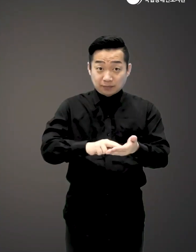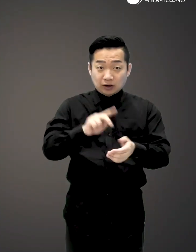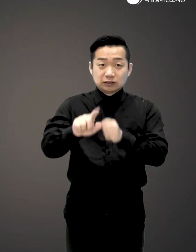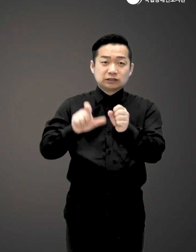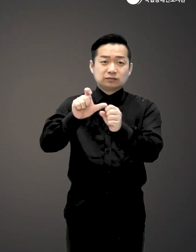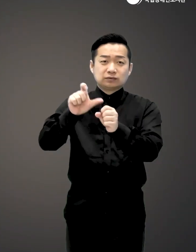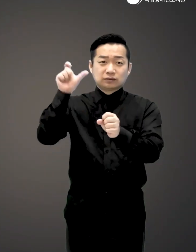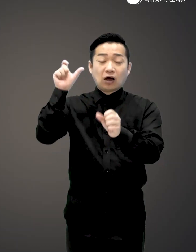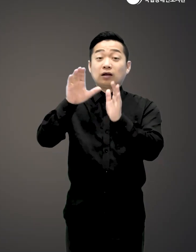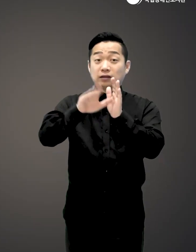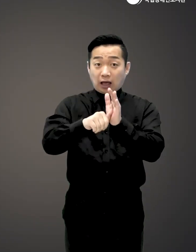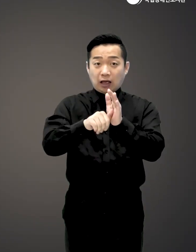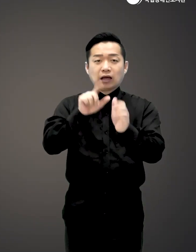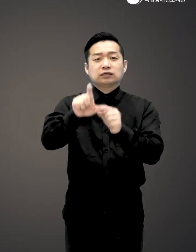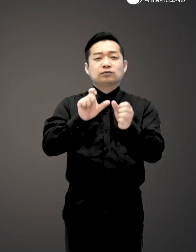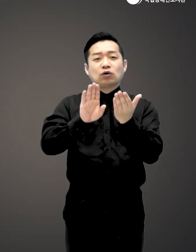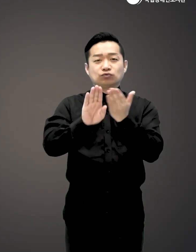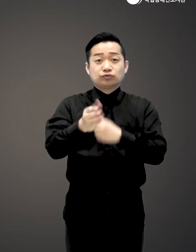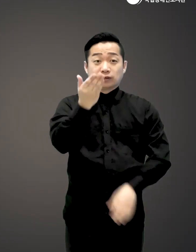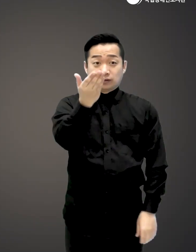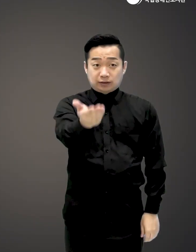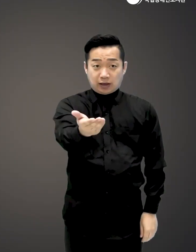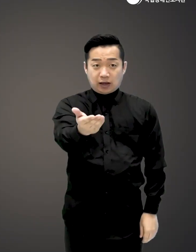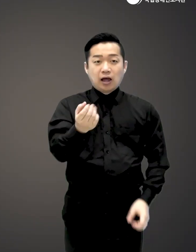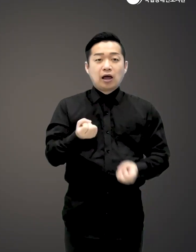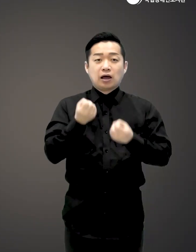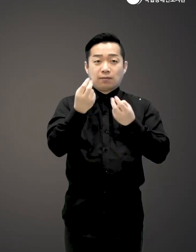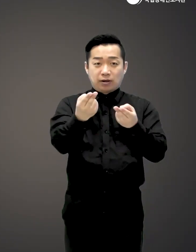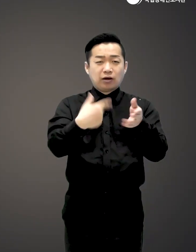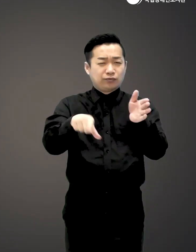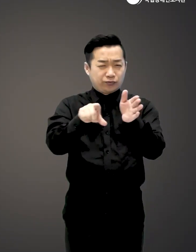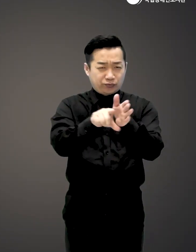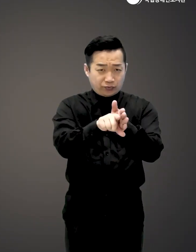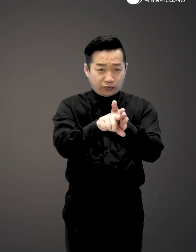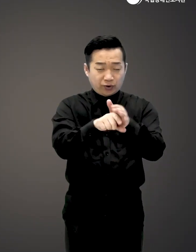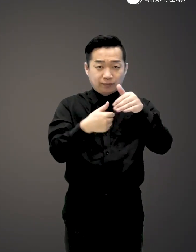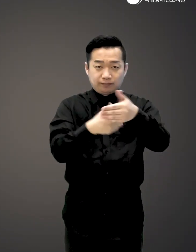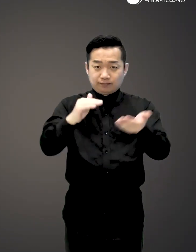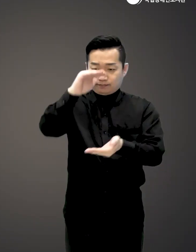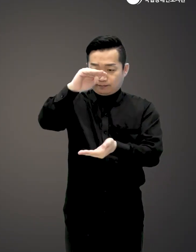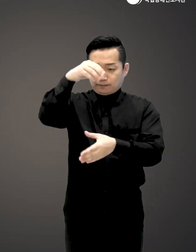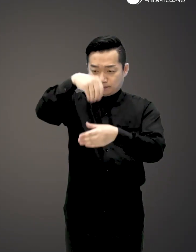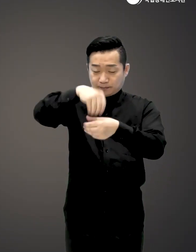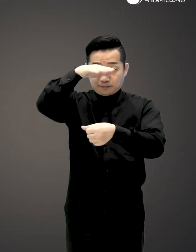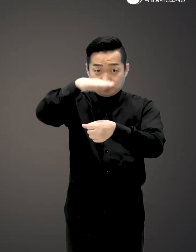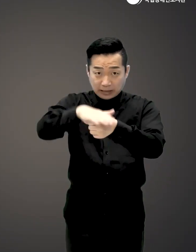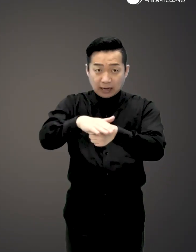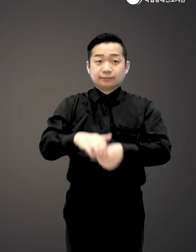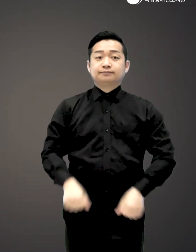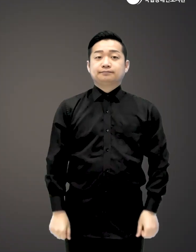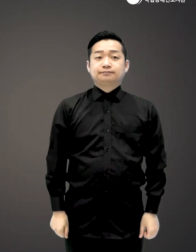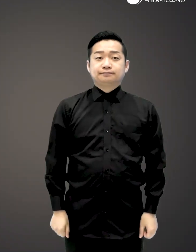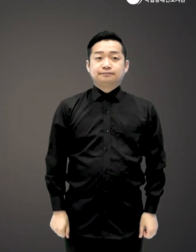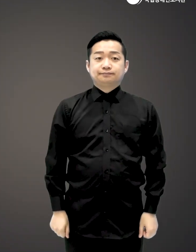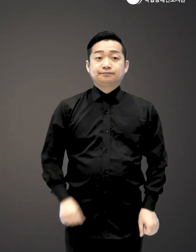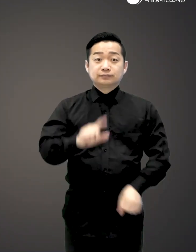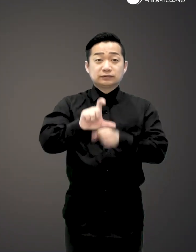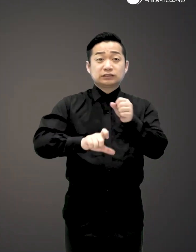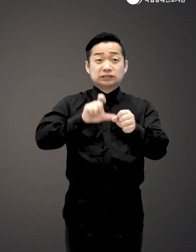편지는 15년 전, 15년 뒤에 당신에게 배달하기 위해서 포스트캡슐에 넣어진 겁니다